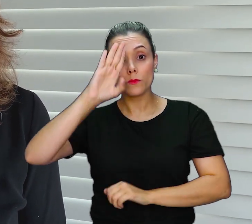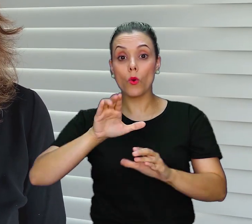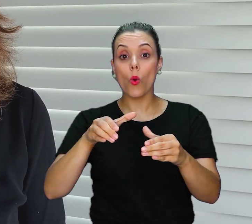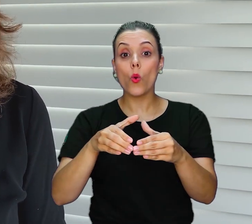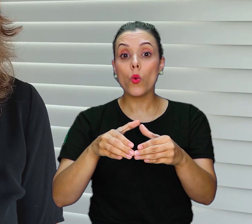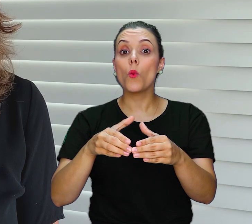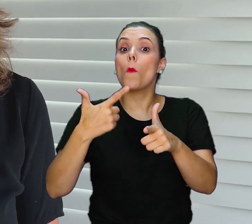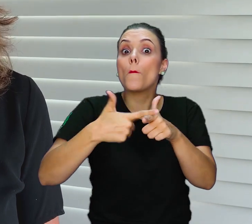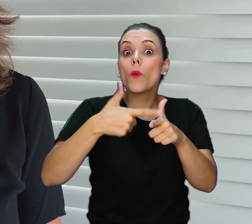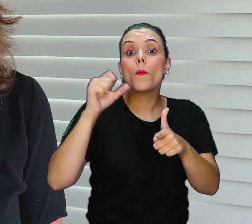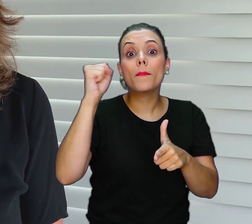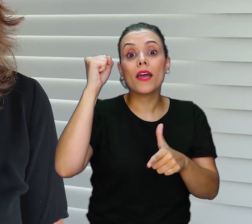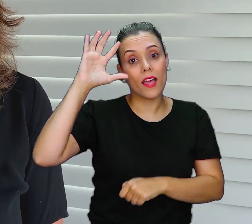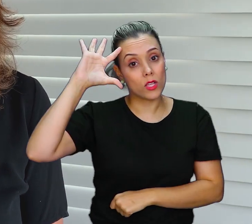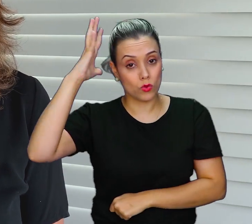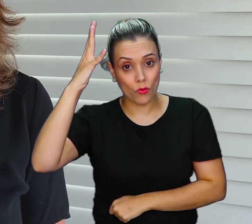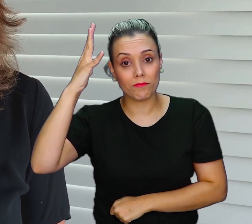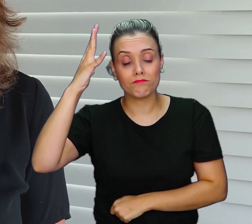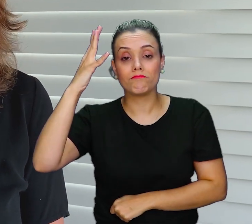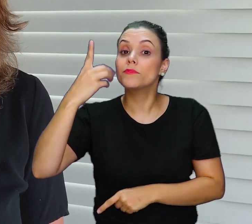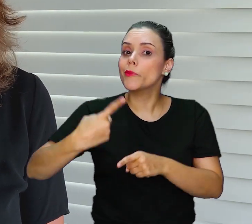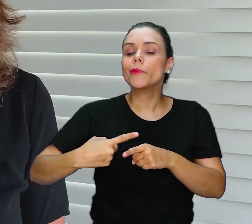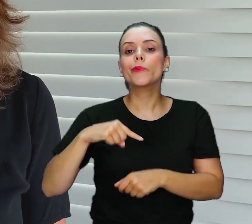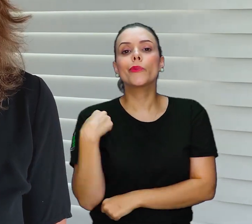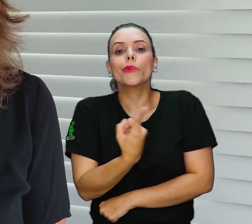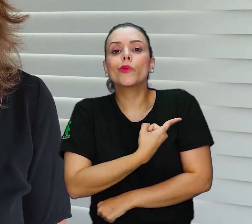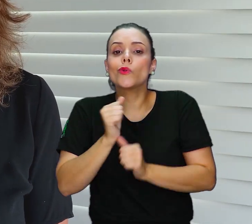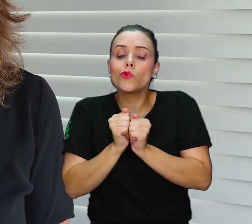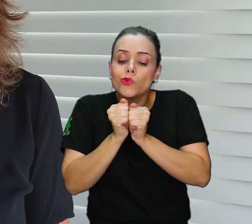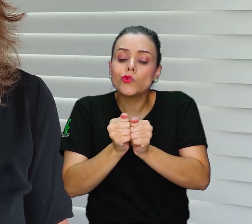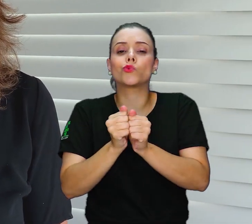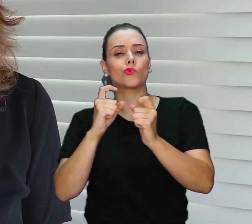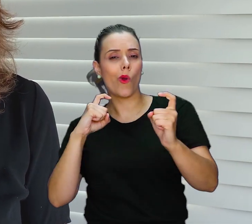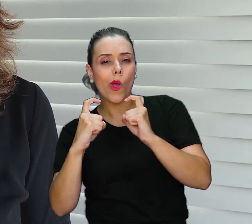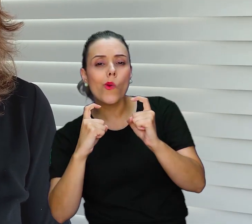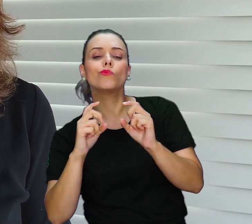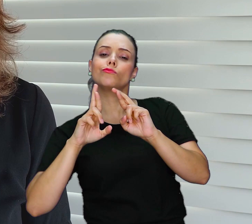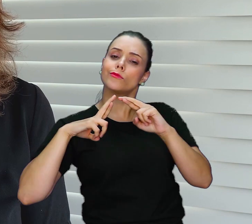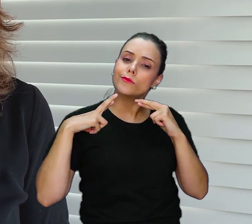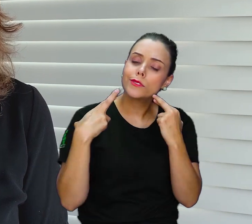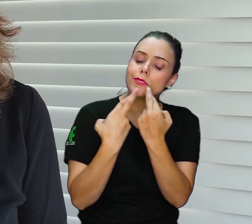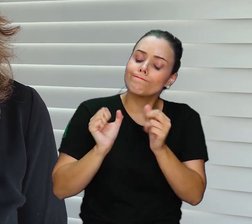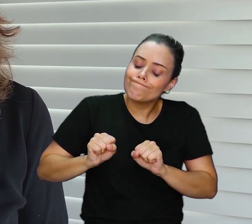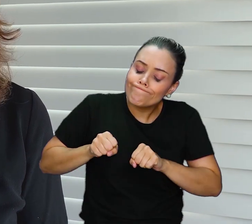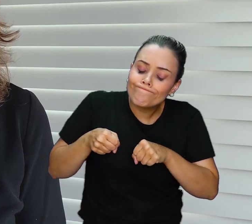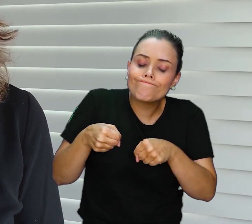que temos nos reunido periodicamente para trazer as nossas decisões e os encaminhamentos nesse momento difícil.